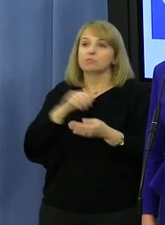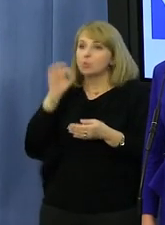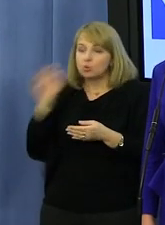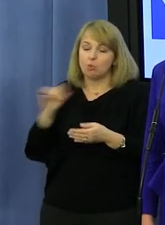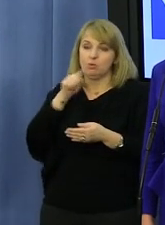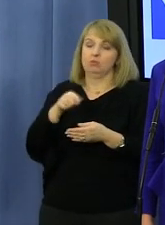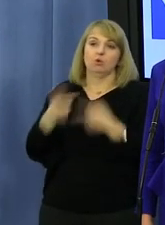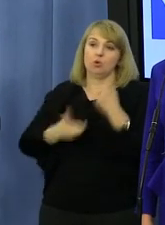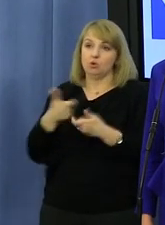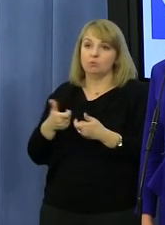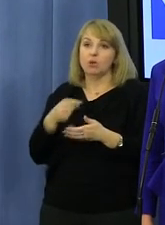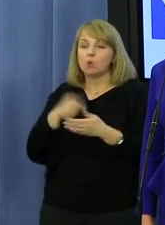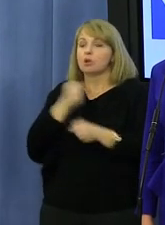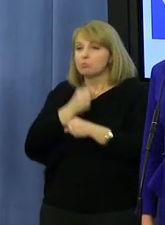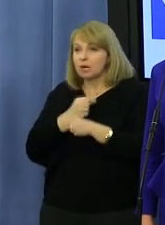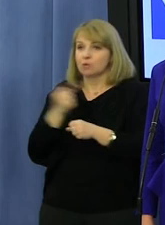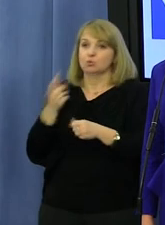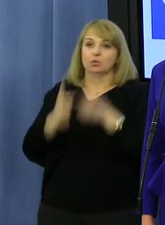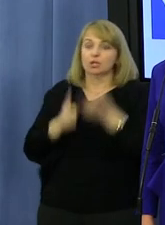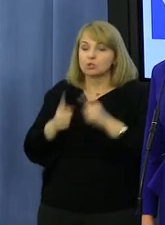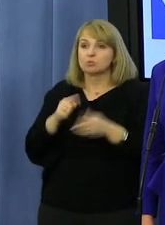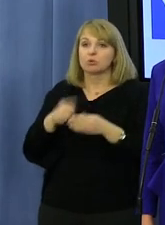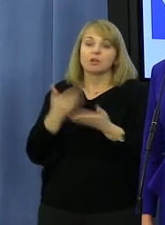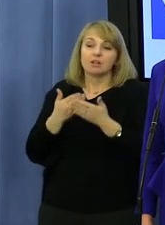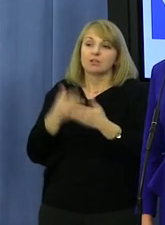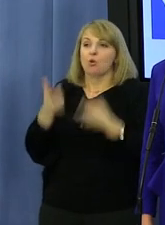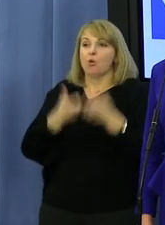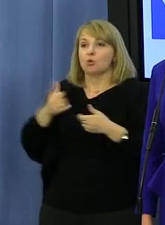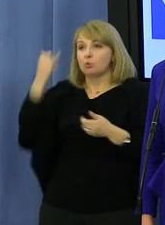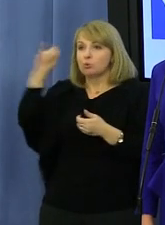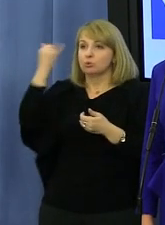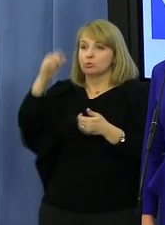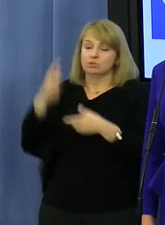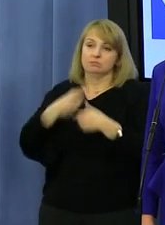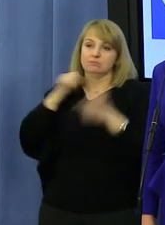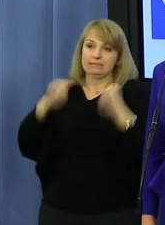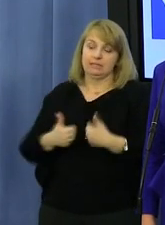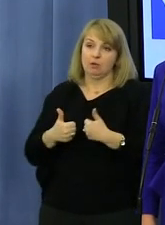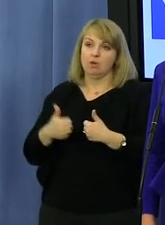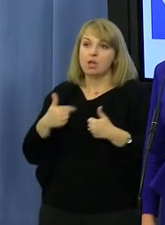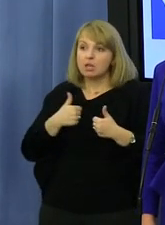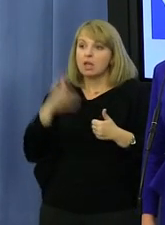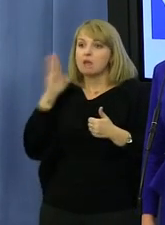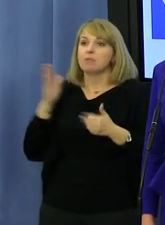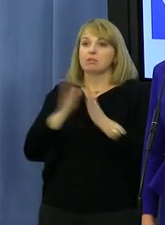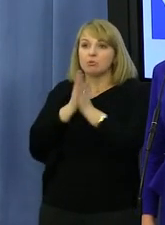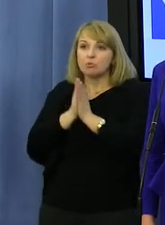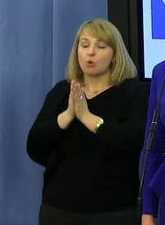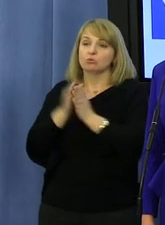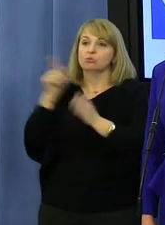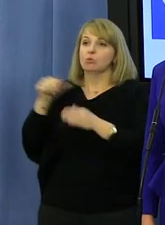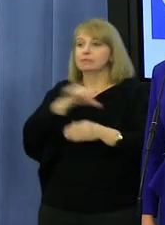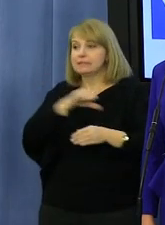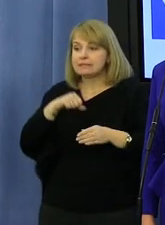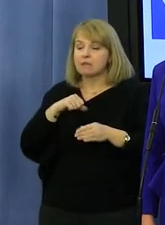pracy ciągle prowadzi do takiego absurdu. że jedyne, co widzę, to po prostu to, żeby do niego zaapelować, żeby przestał jeździć osobiście, a przynajmniej